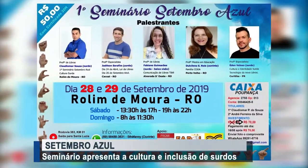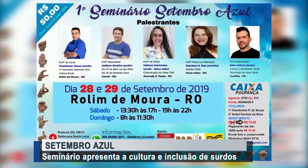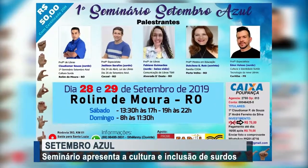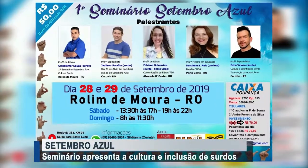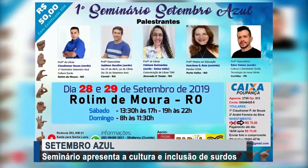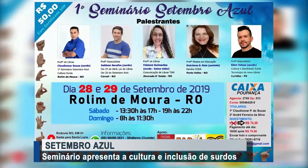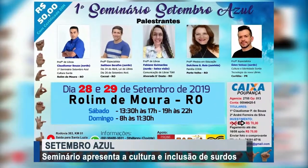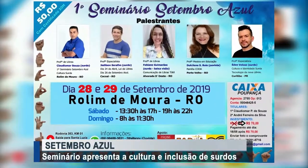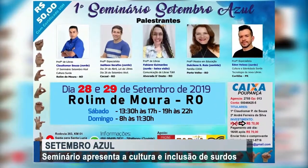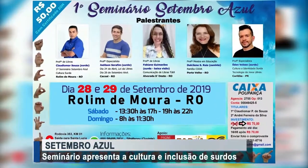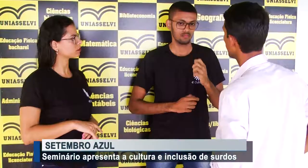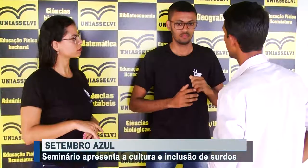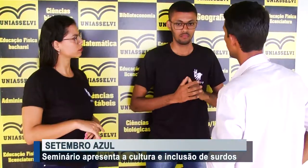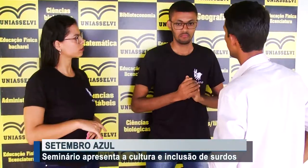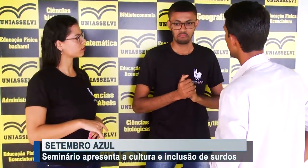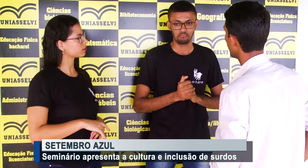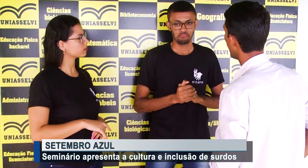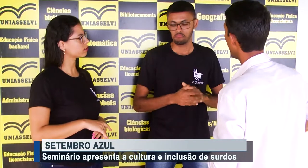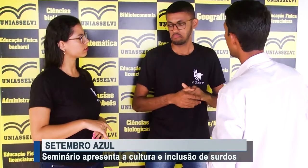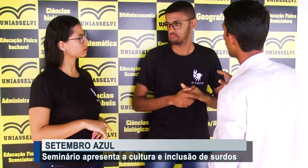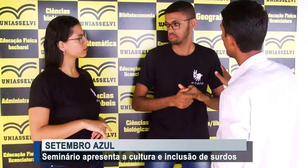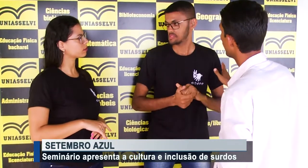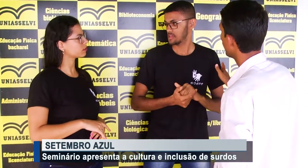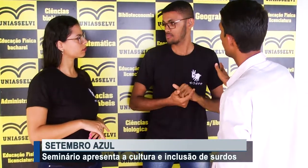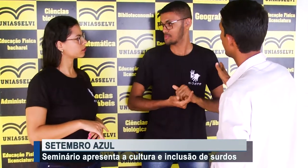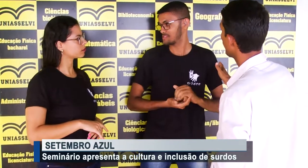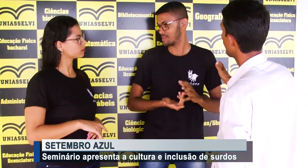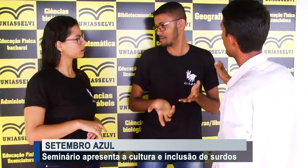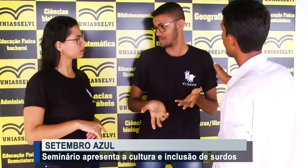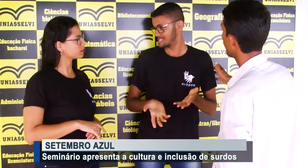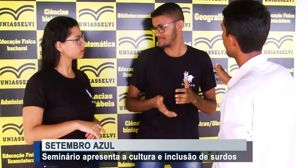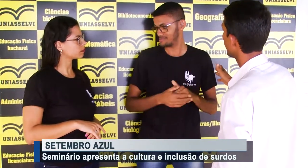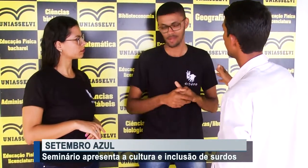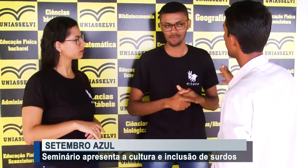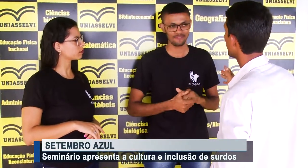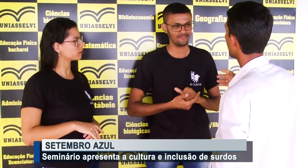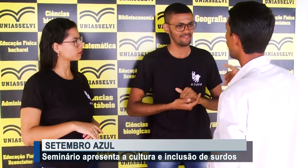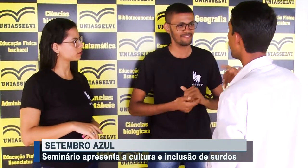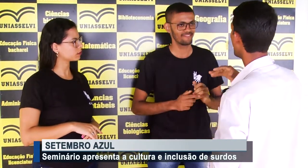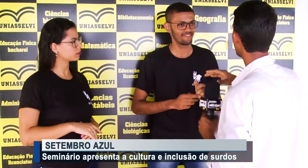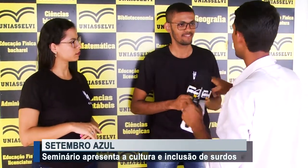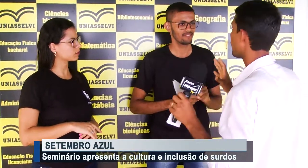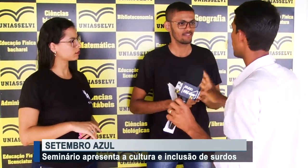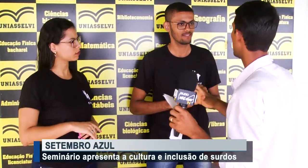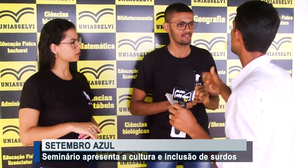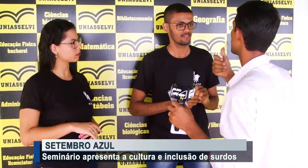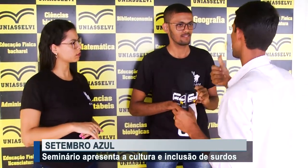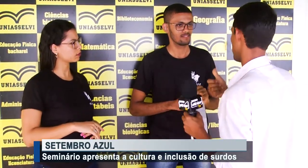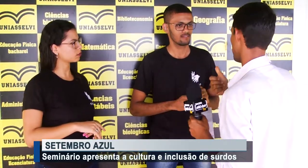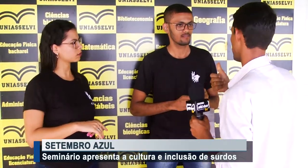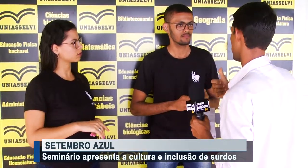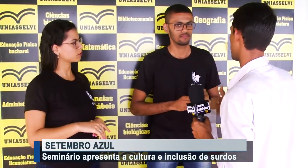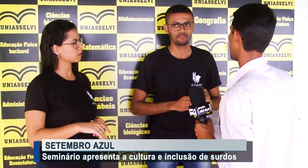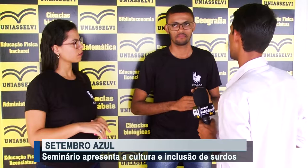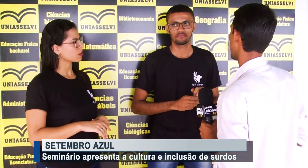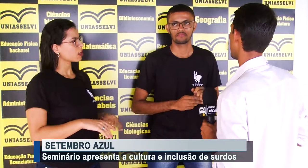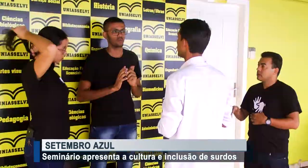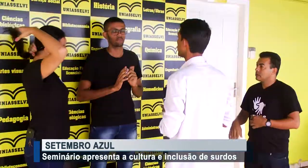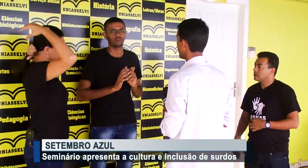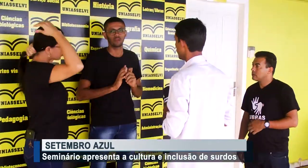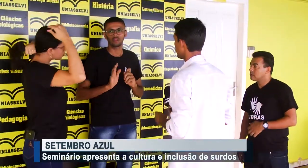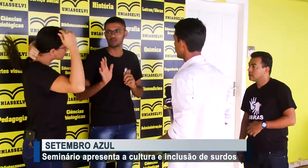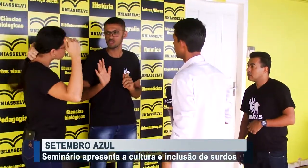Mãos que Interagem. Tem como objetivo a inclusão e divulgação da cultura surda. Haverá várias